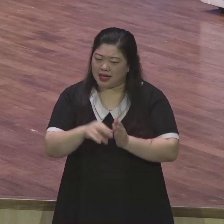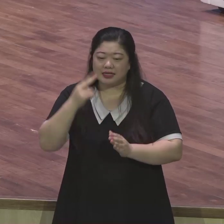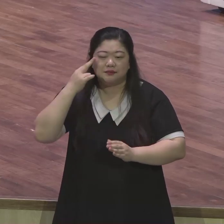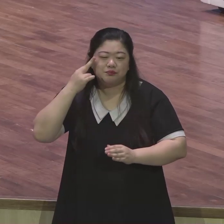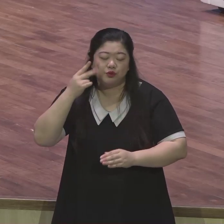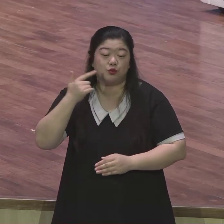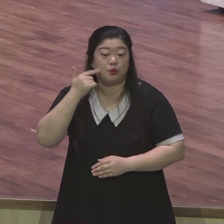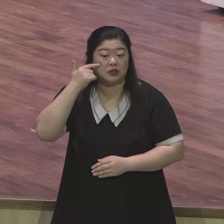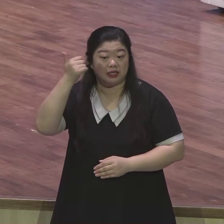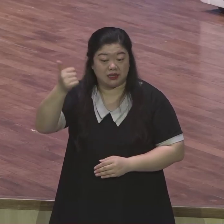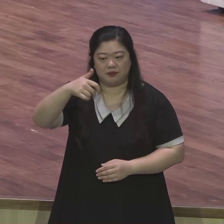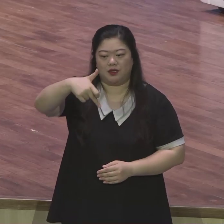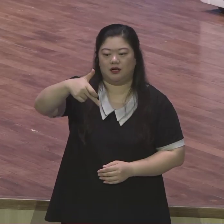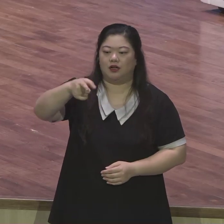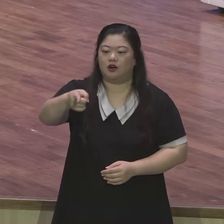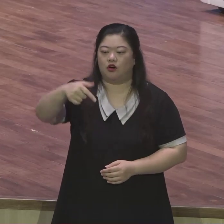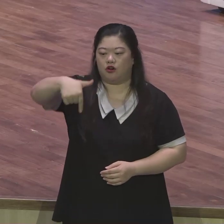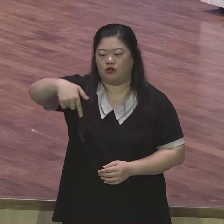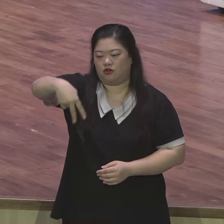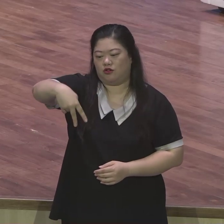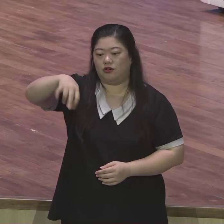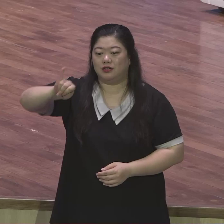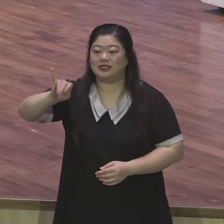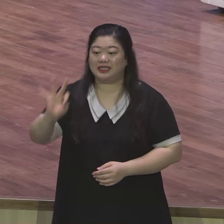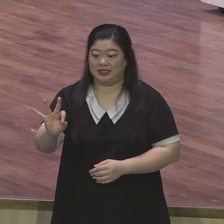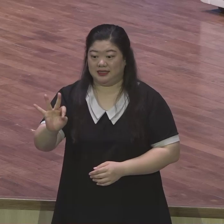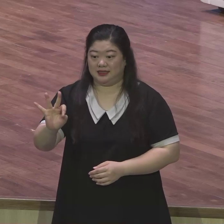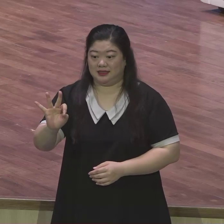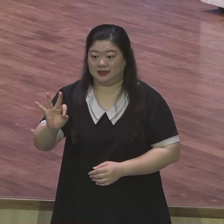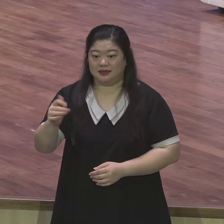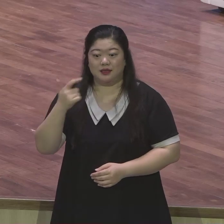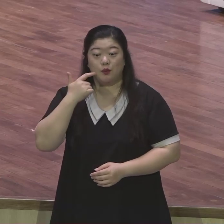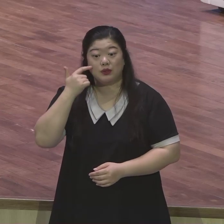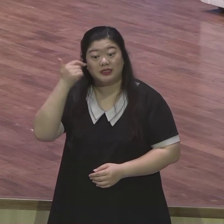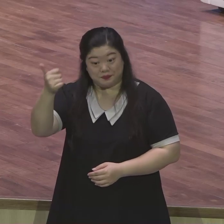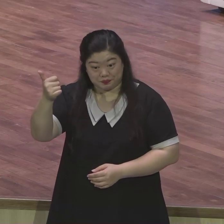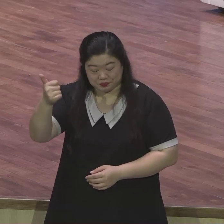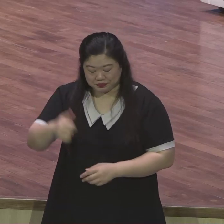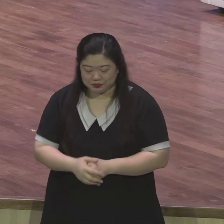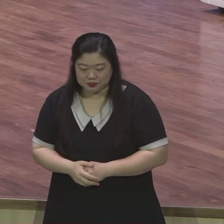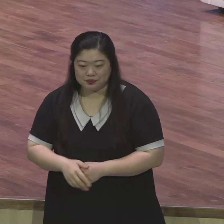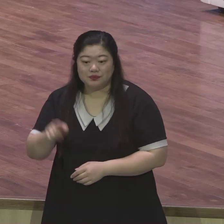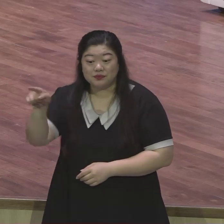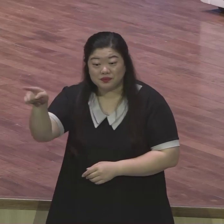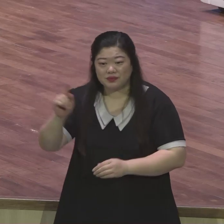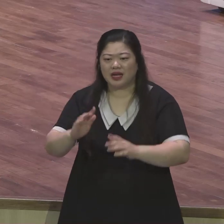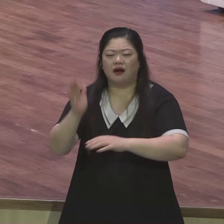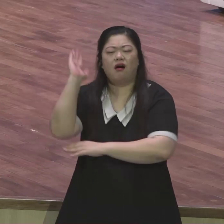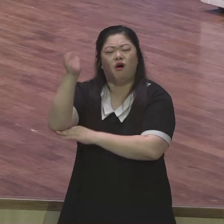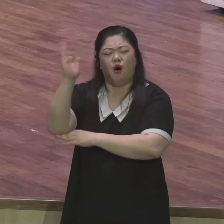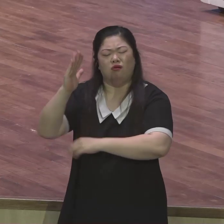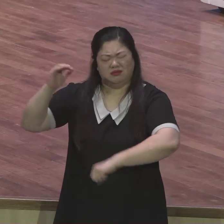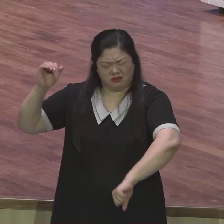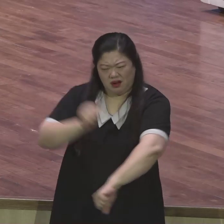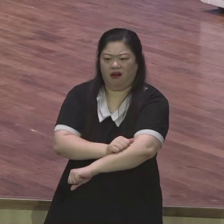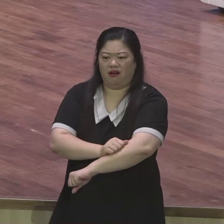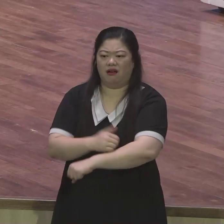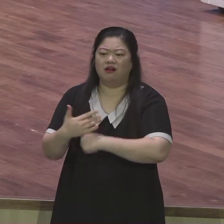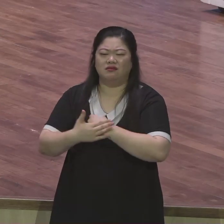윌리엄 커싱이라는 목사님이 계셨어요 거싱 목사님은 말씀의 은사가 있으셨어요 지난주 강단에 나왔지만 그분은